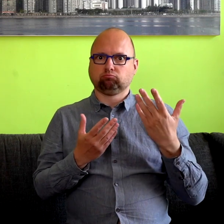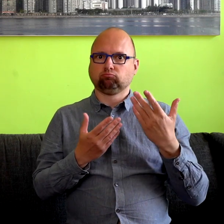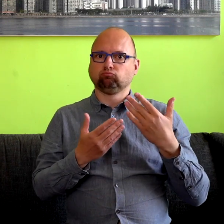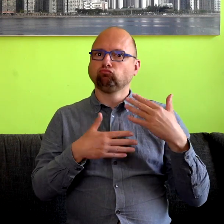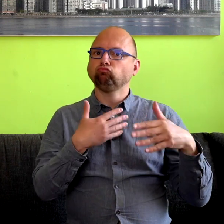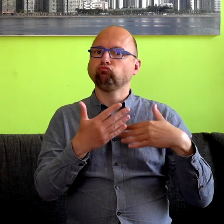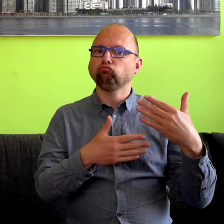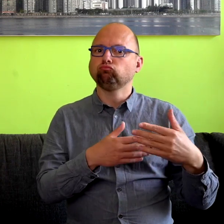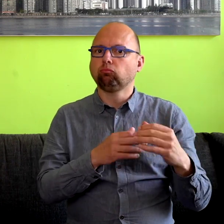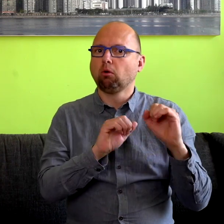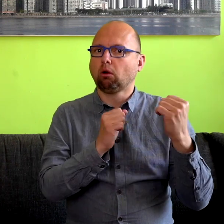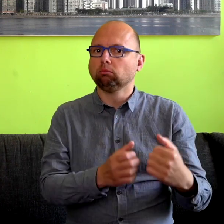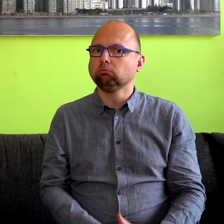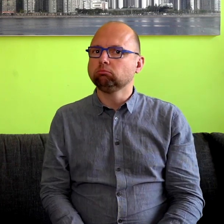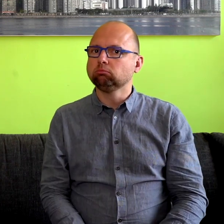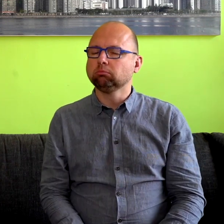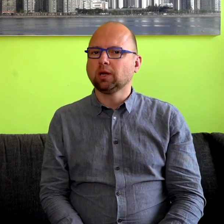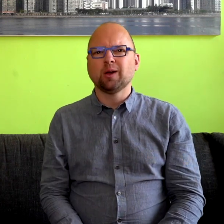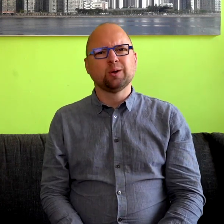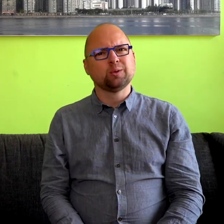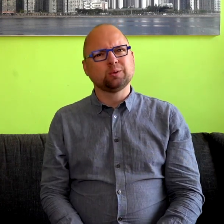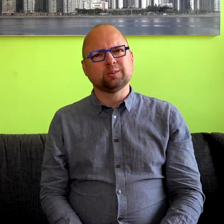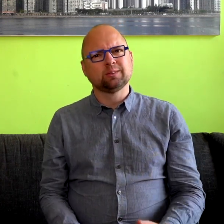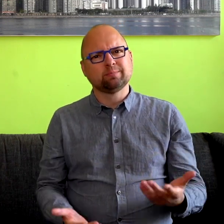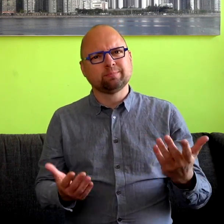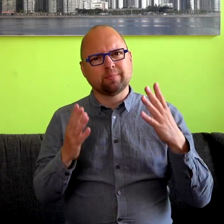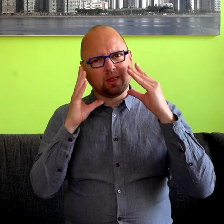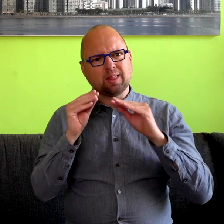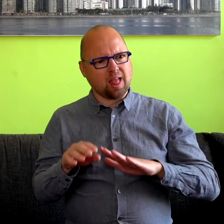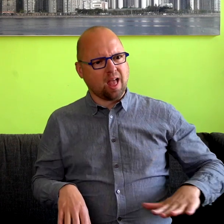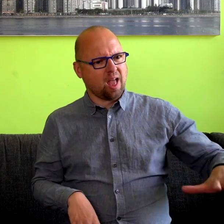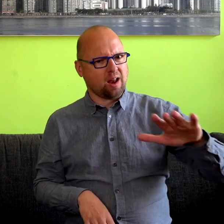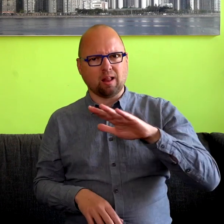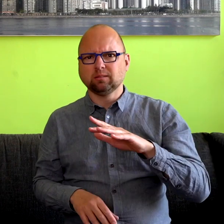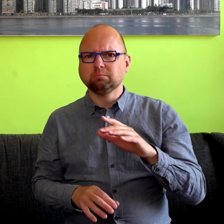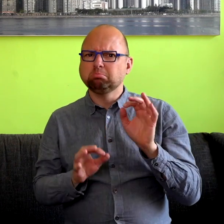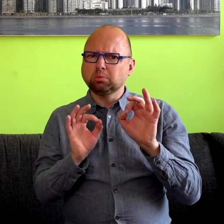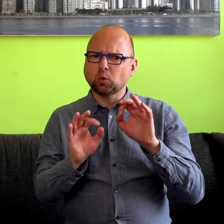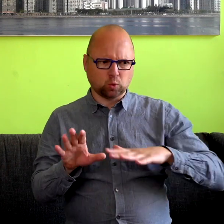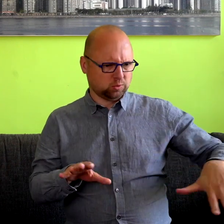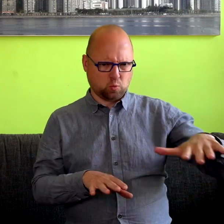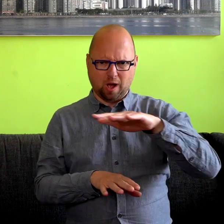Dus, er is een beetje een bijzondere situatie eigenlijk in Nederland. Er is een hele grote groep mensen,